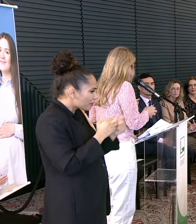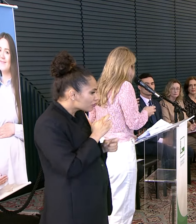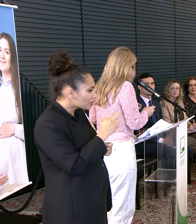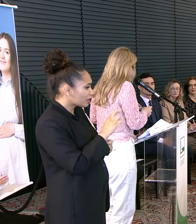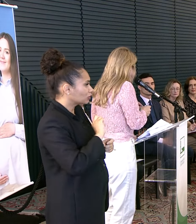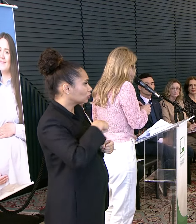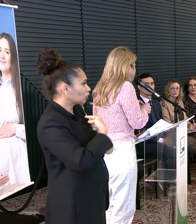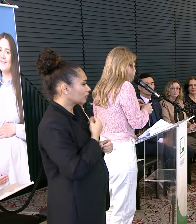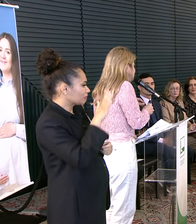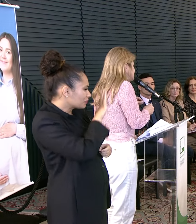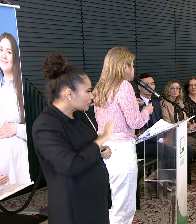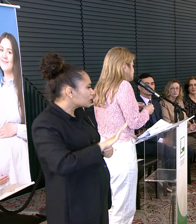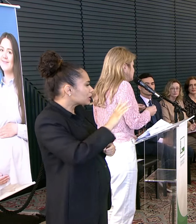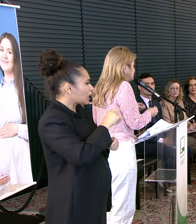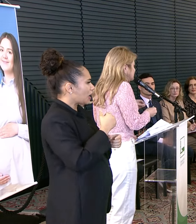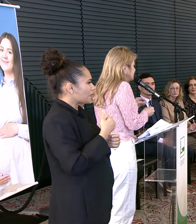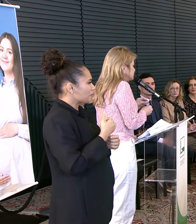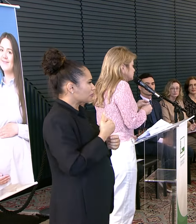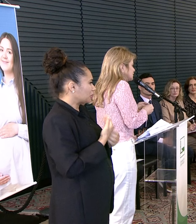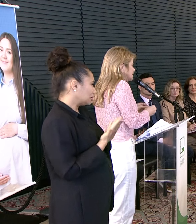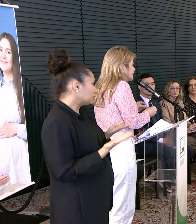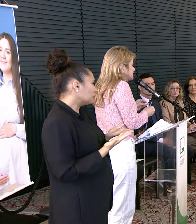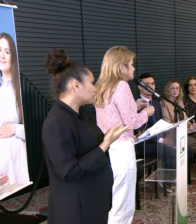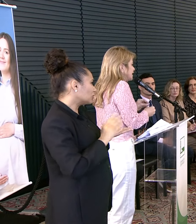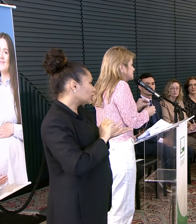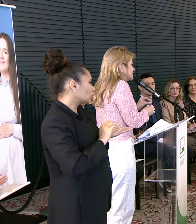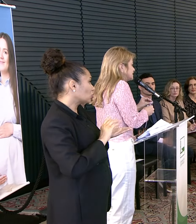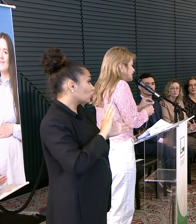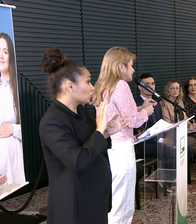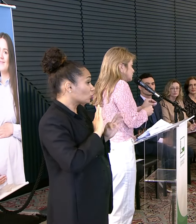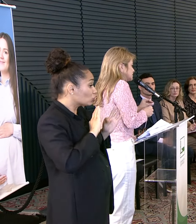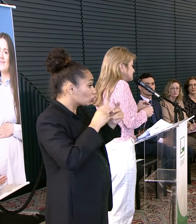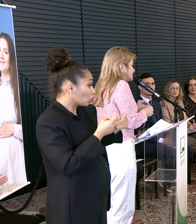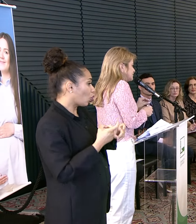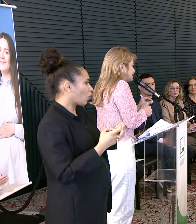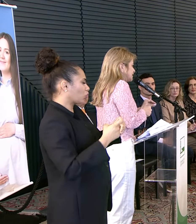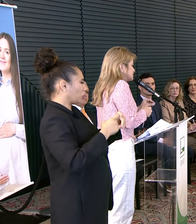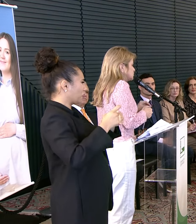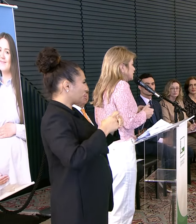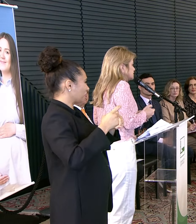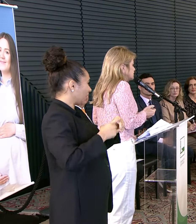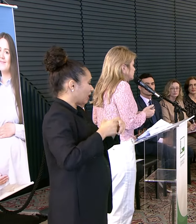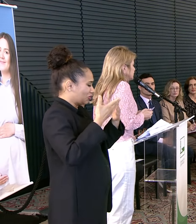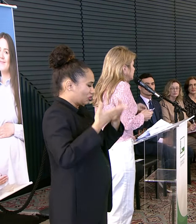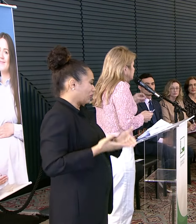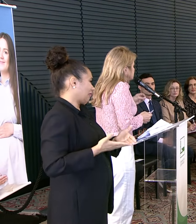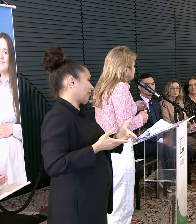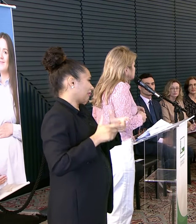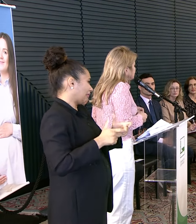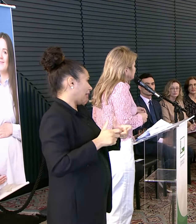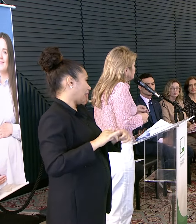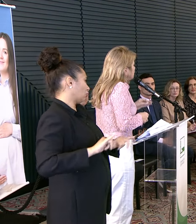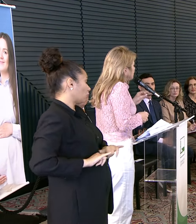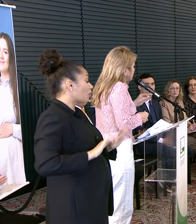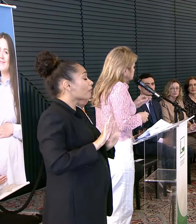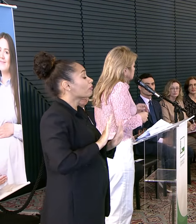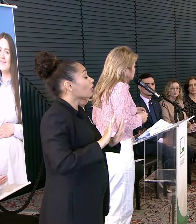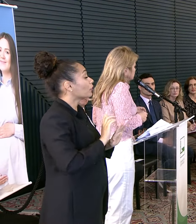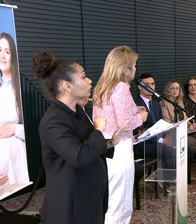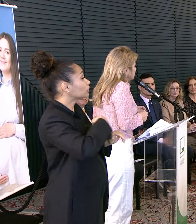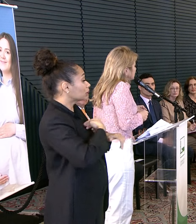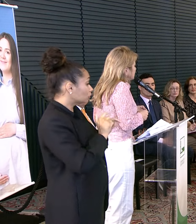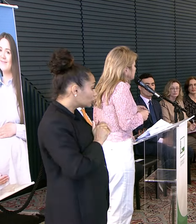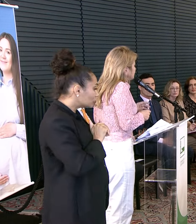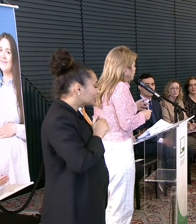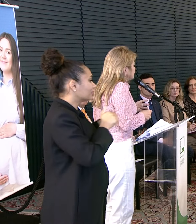generaliza E parece que a gente Está colocando Toda a classe médica Ali naquela condição Naquela situação E a gente quer defender O parto